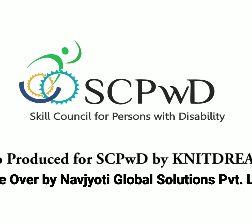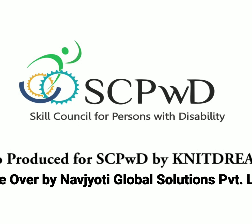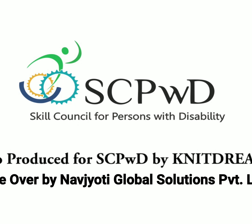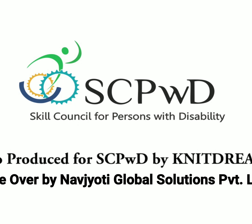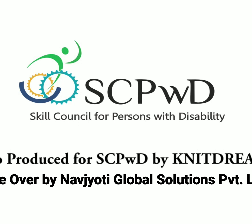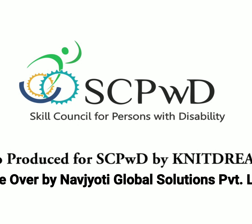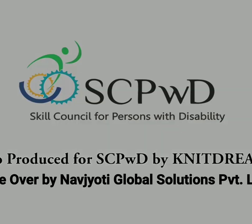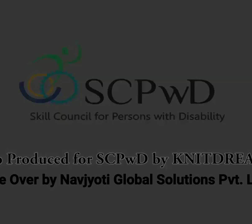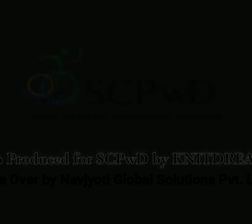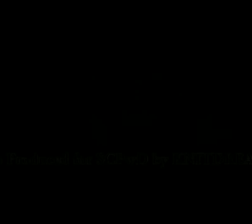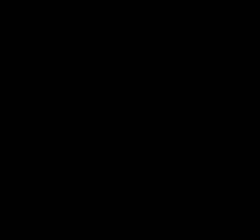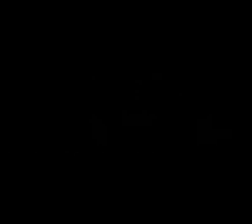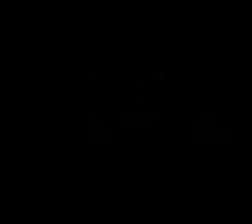परिवाद। परिवाद। परिवाद। परिवाद।